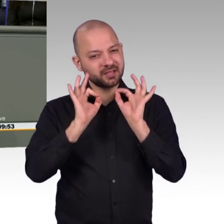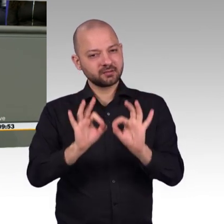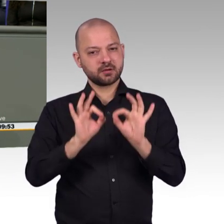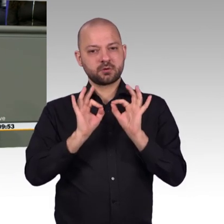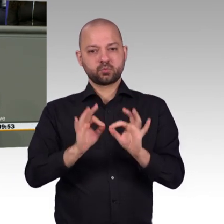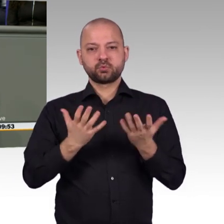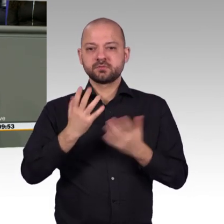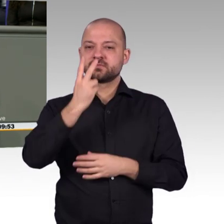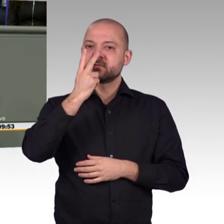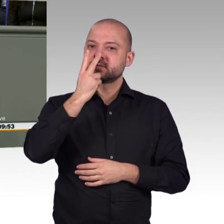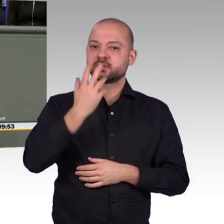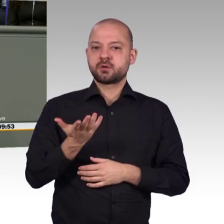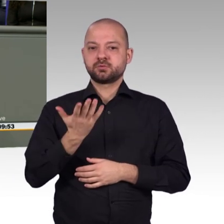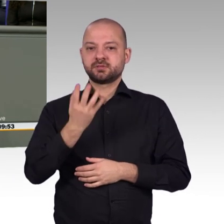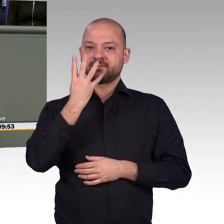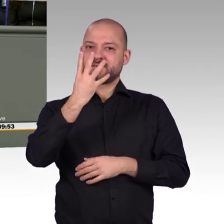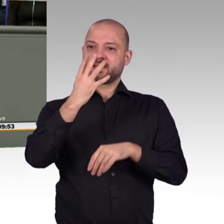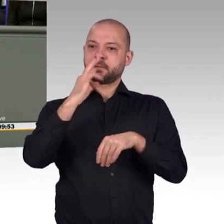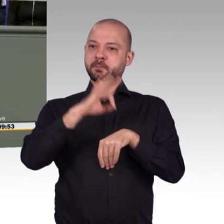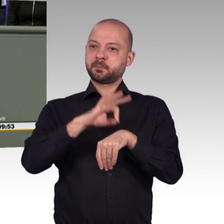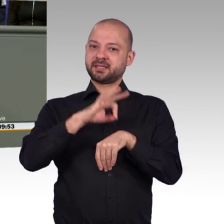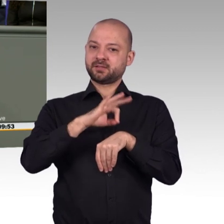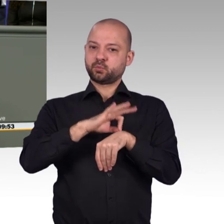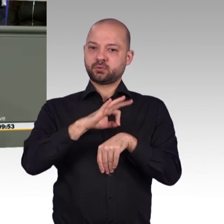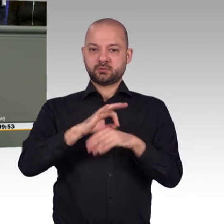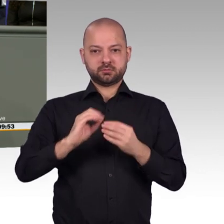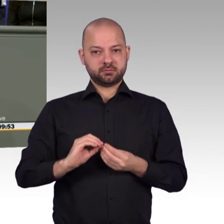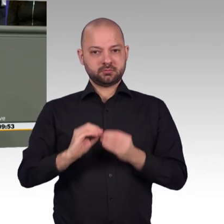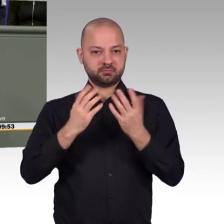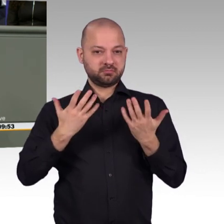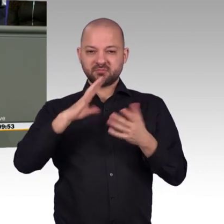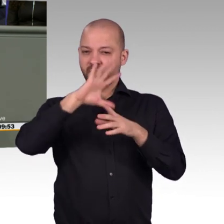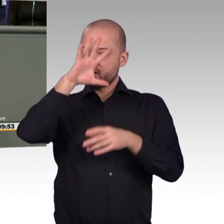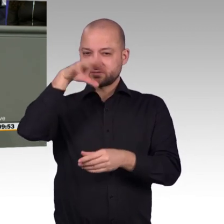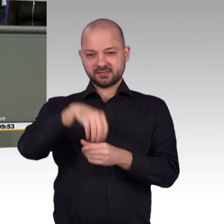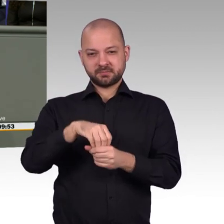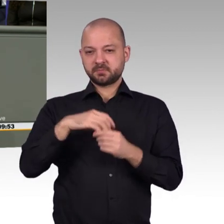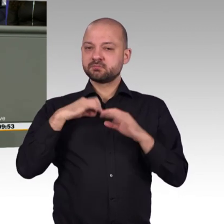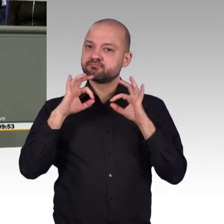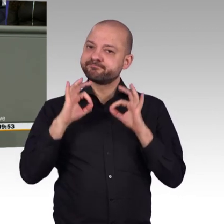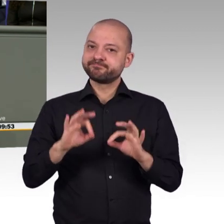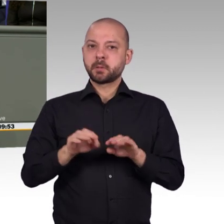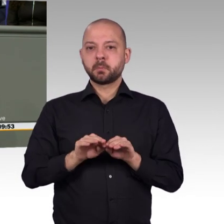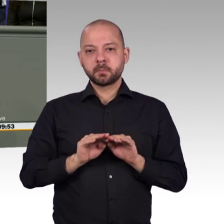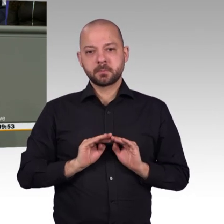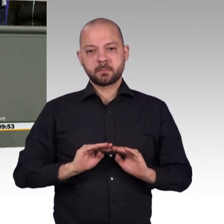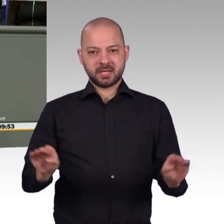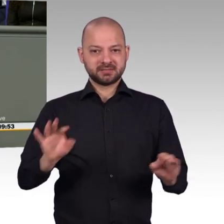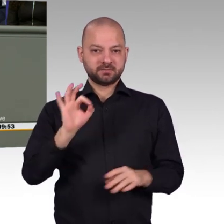wir die Hände in den Schoß legen. Das heißt nicht, dass wir ganz oben schon in der Tabelle sind. Aber es ist auch bei Weitem nicht so, wie hier von